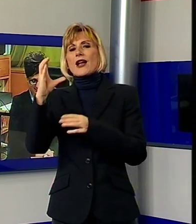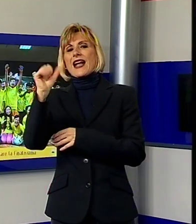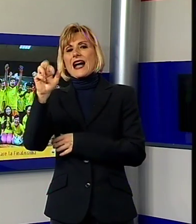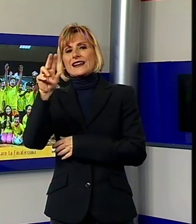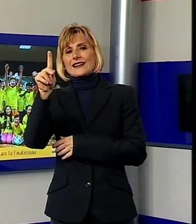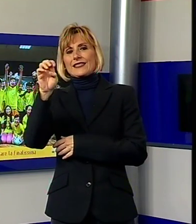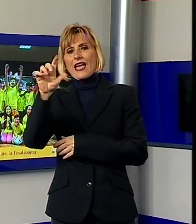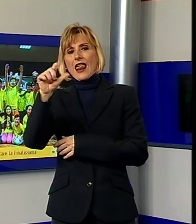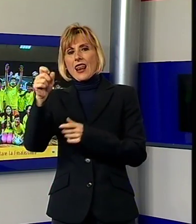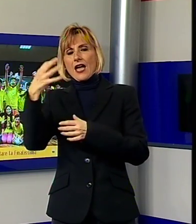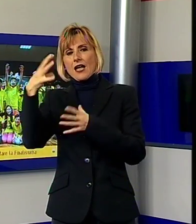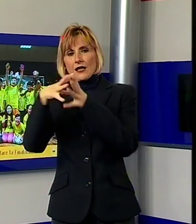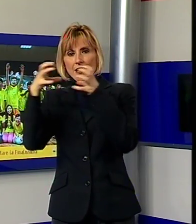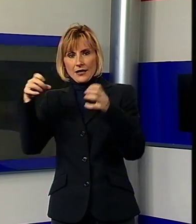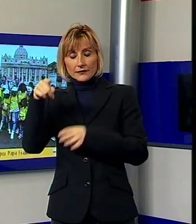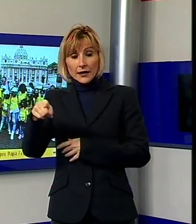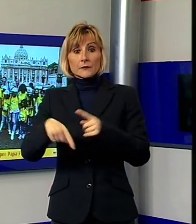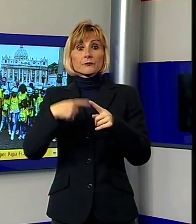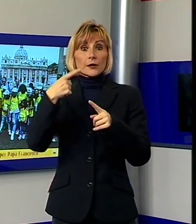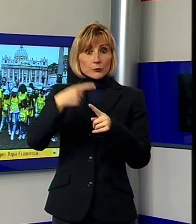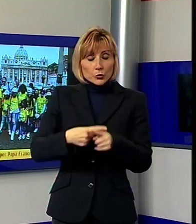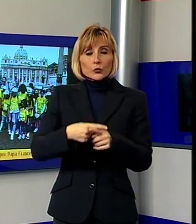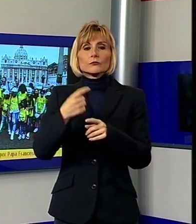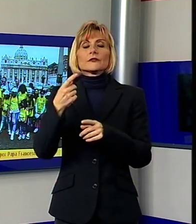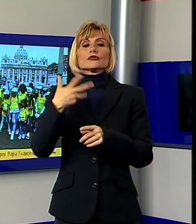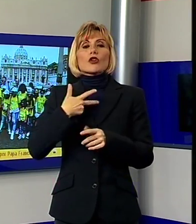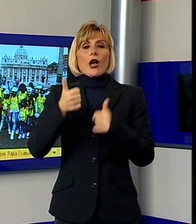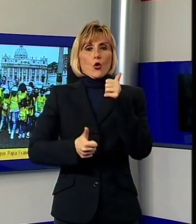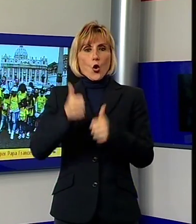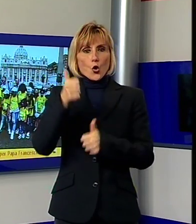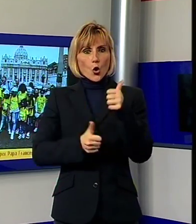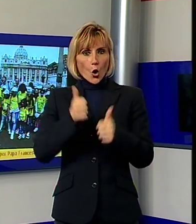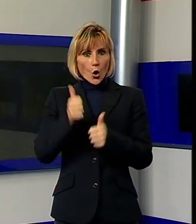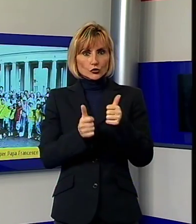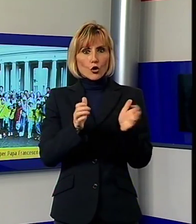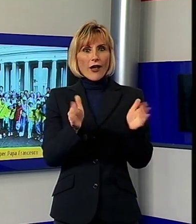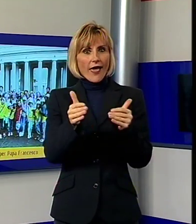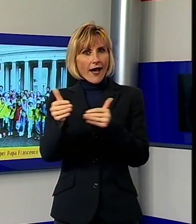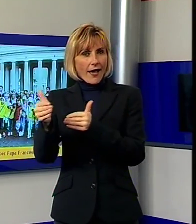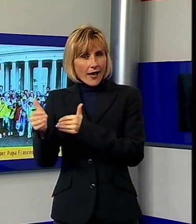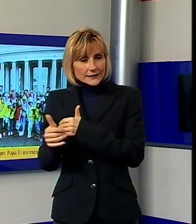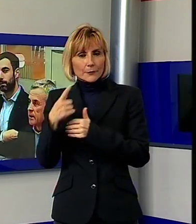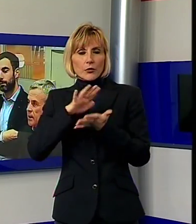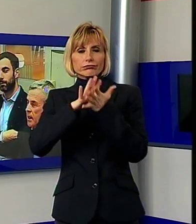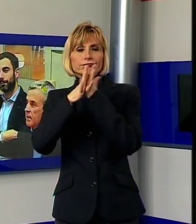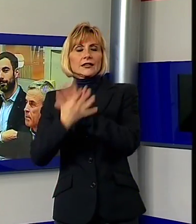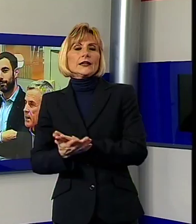edizione ci sarà poi il concorso che vedrà le classi darsi battaglia per diventare la classe campione di Sistema Ambiente S.P.A.